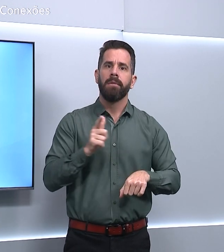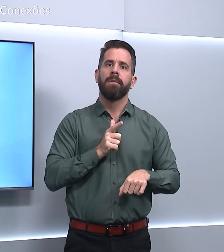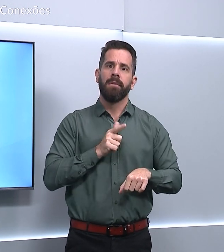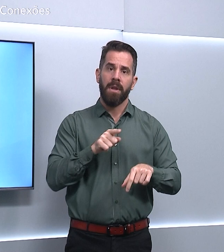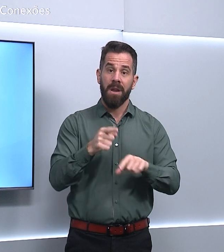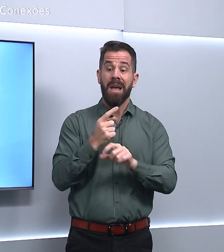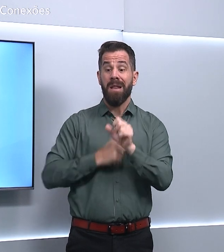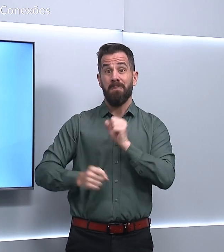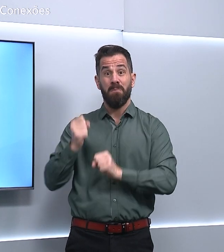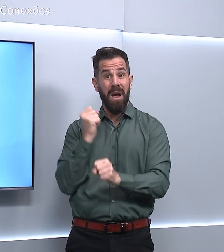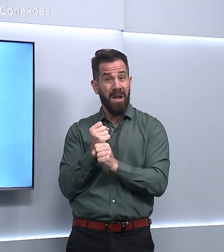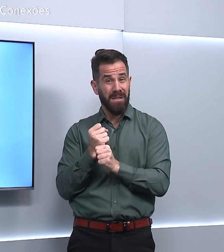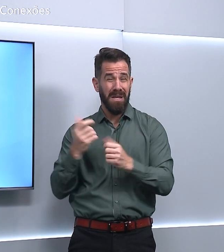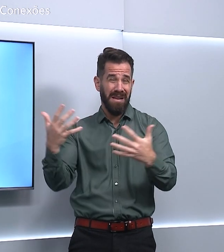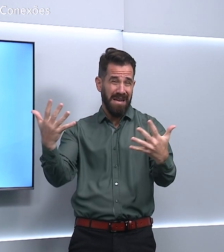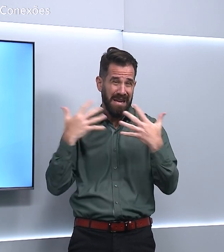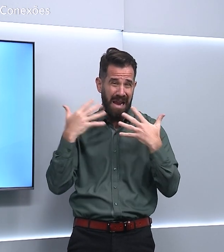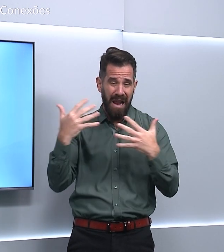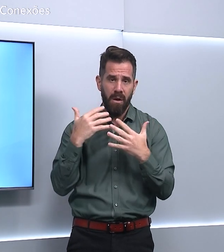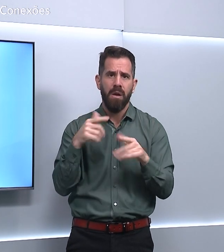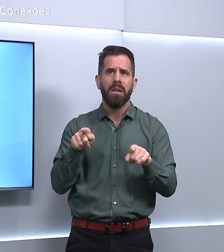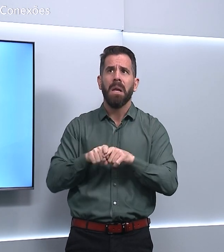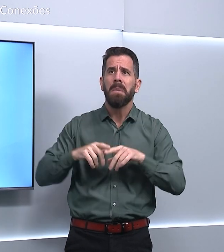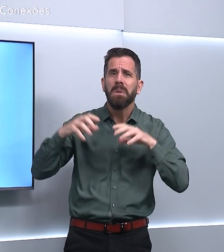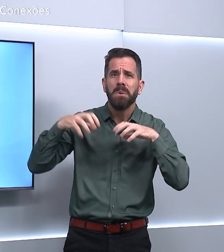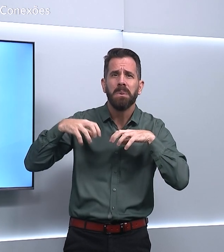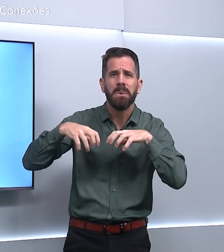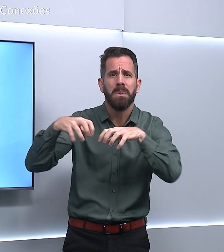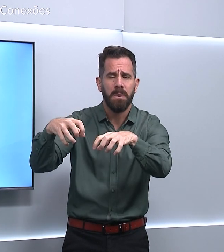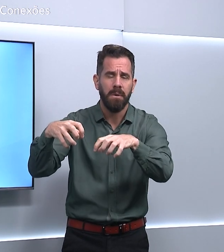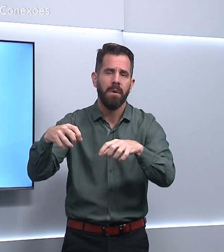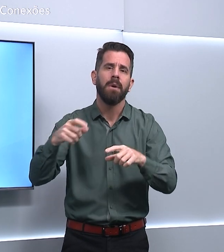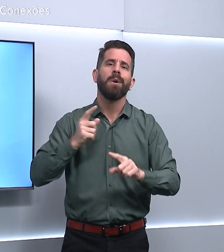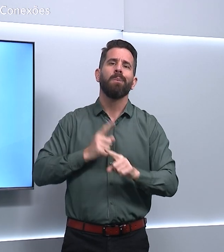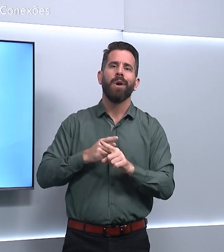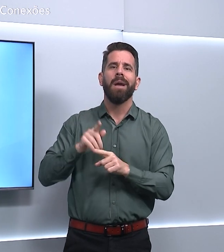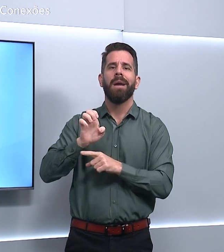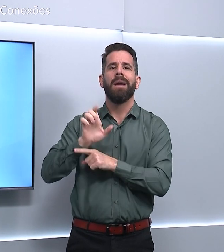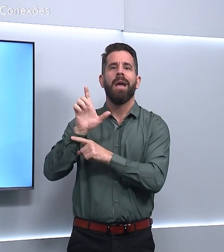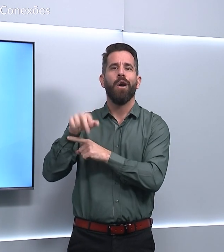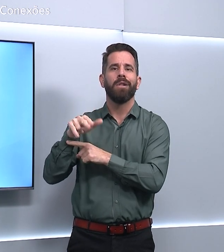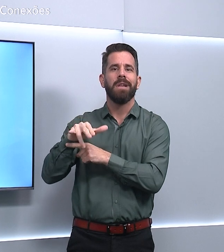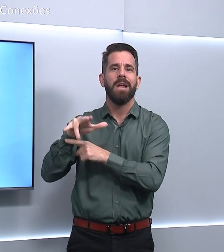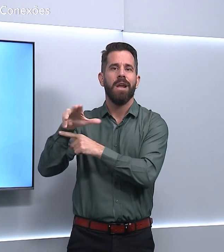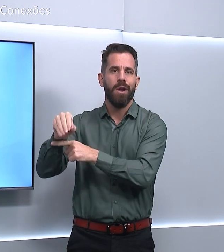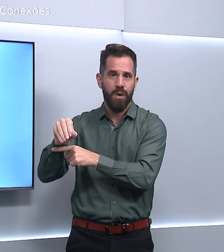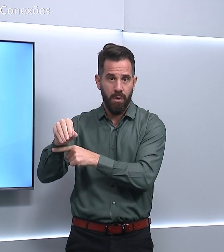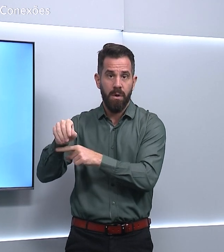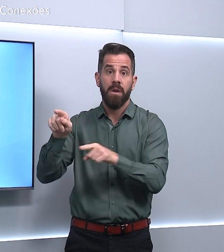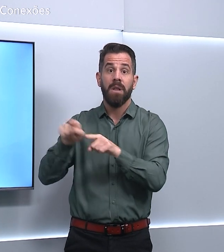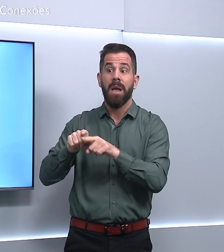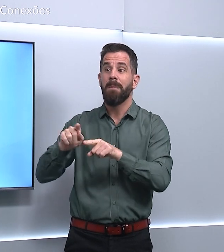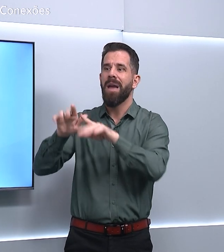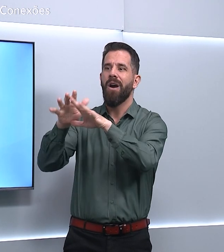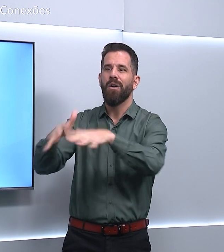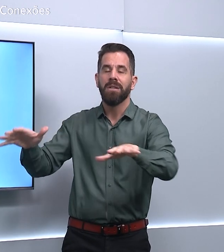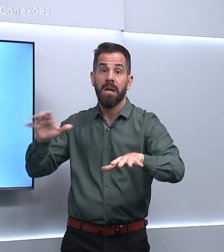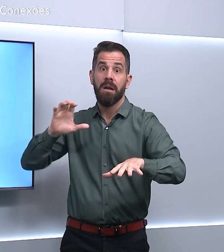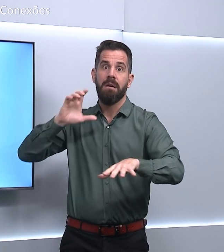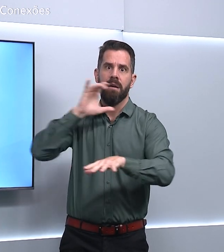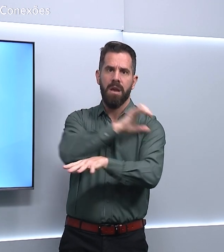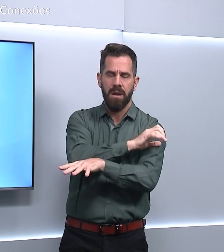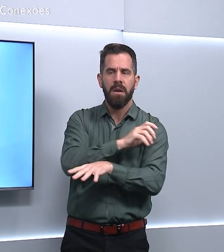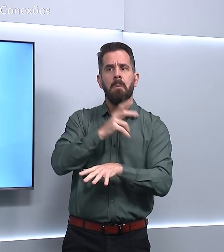da média, o que é um reflexo do El Ninho e também do aquecimento dos oceanos. Esse fenômeno já acabou, mas os efeitos continuam.